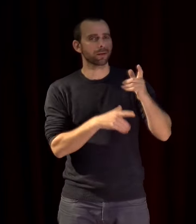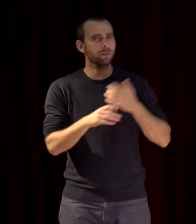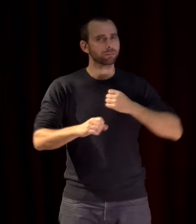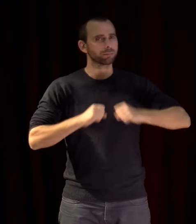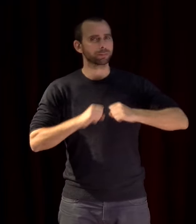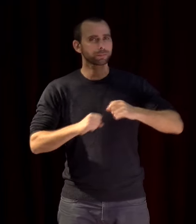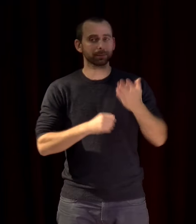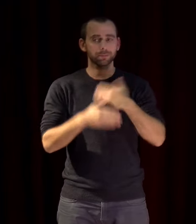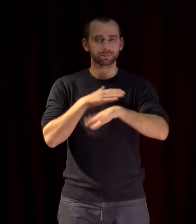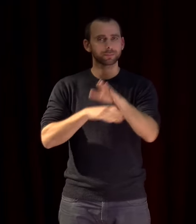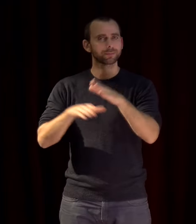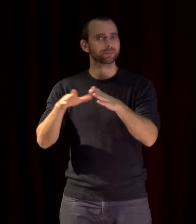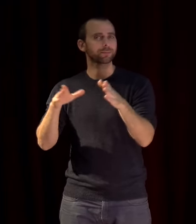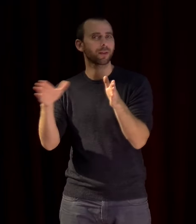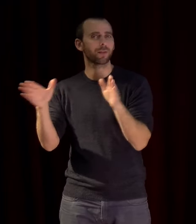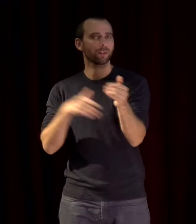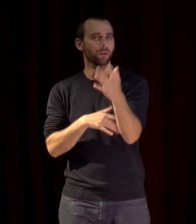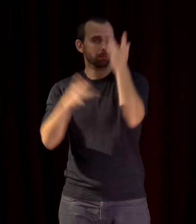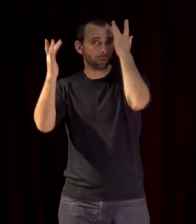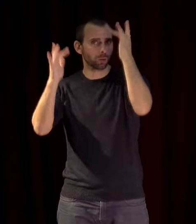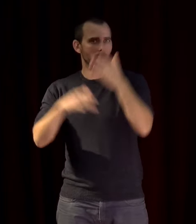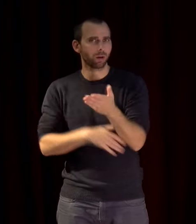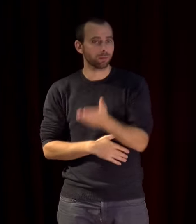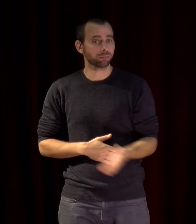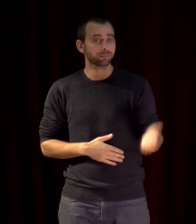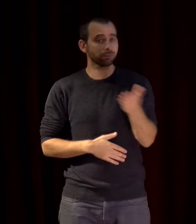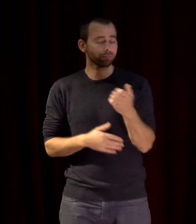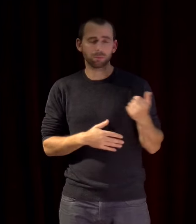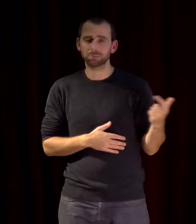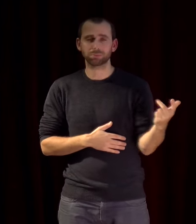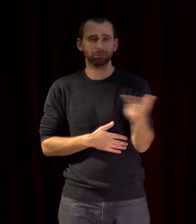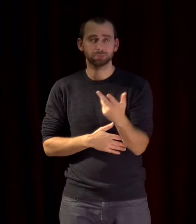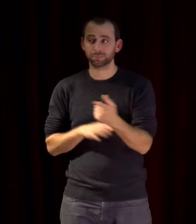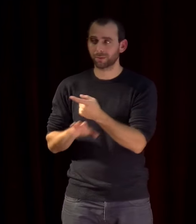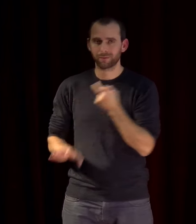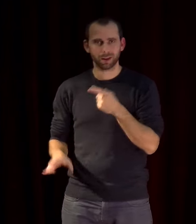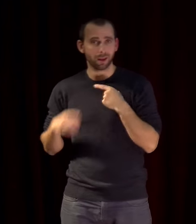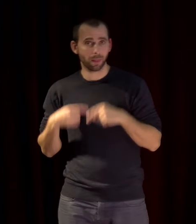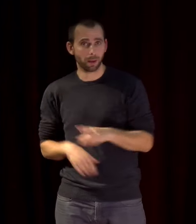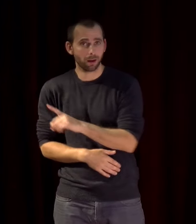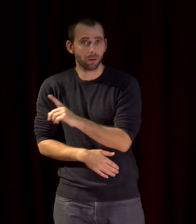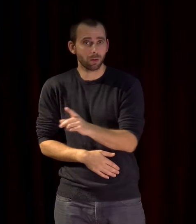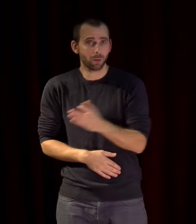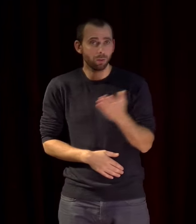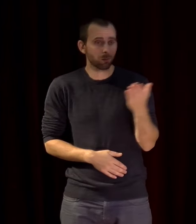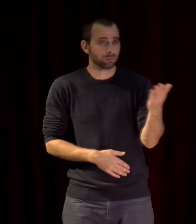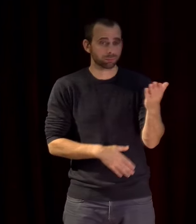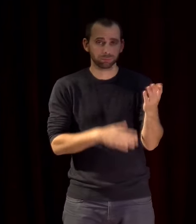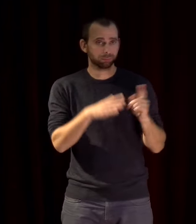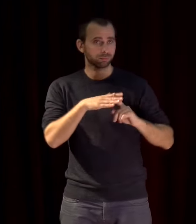culturelle des acteurs multiples non étatiques décentrés et extrêmement connectés